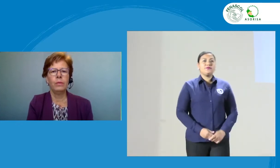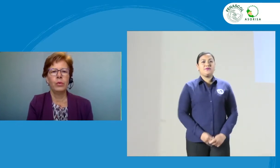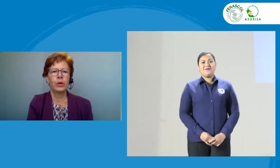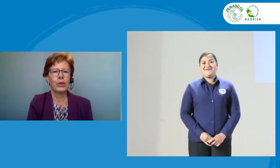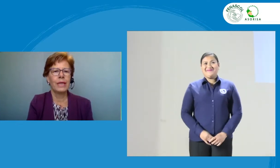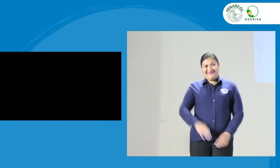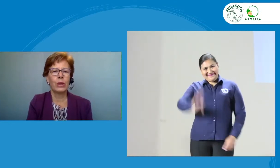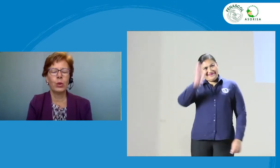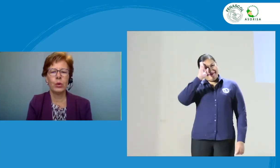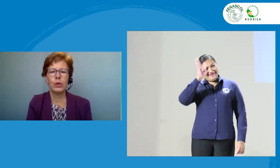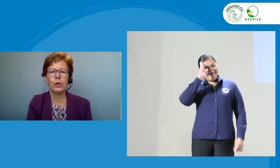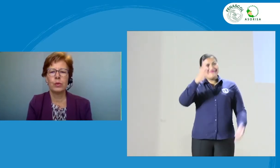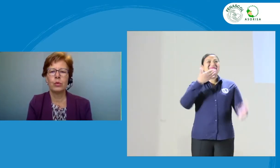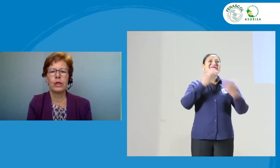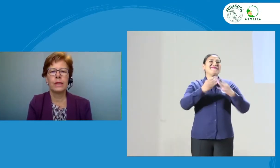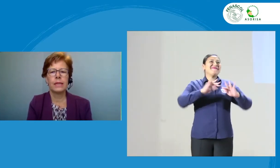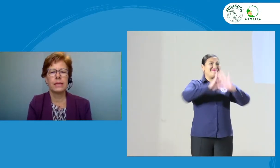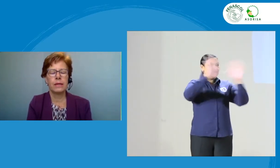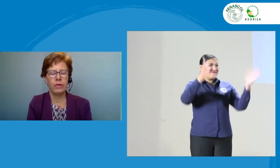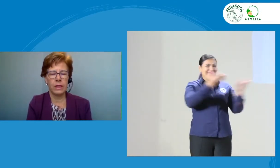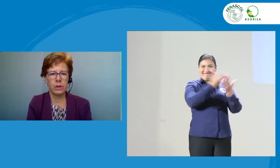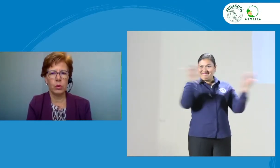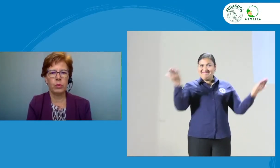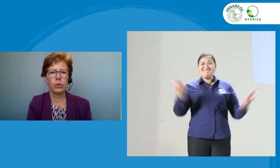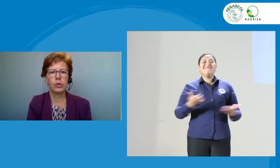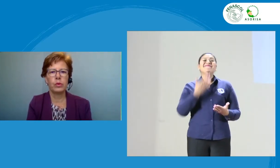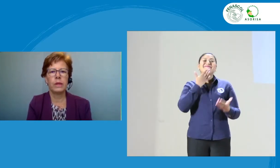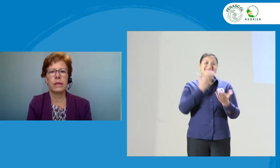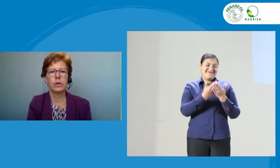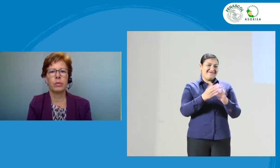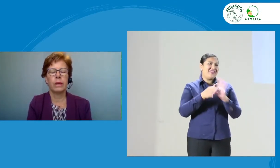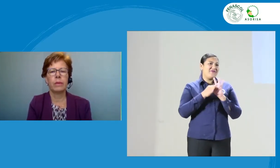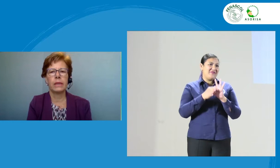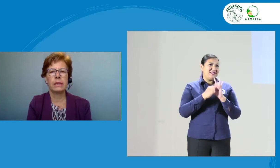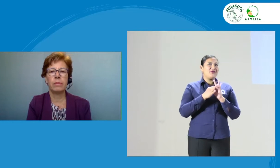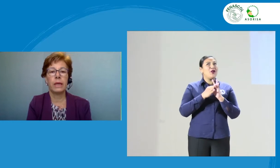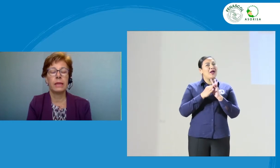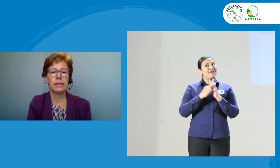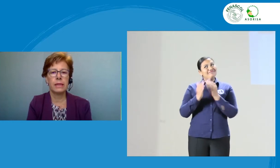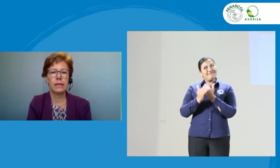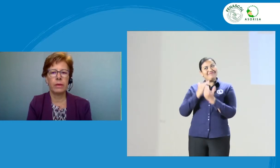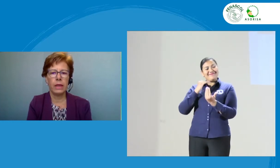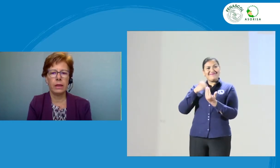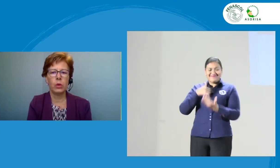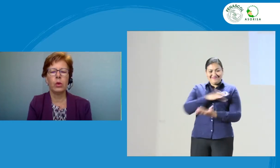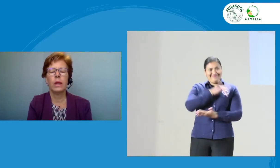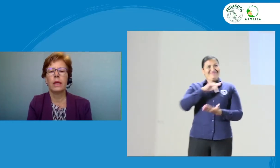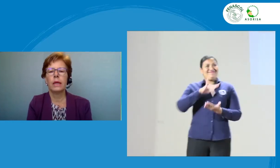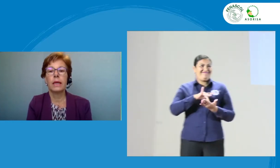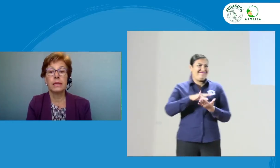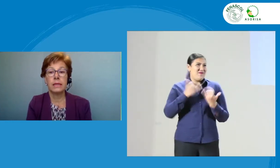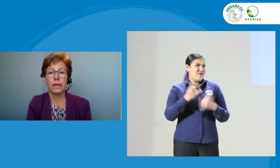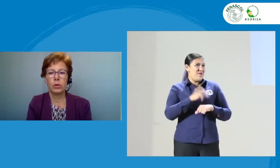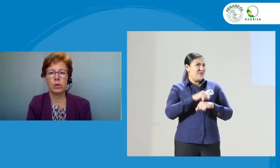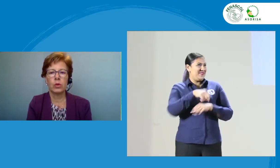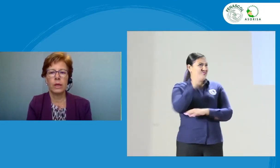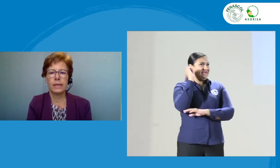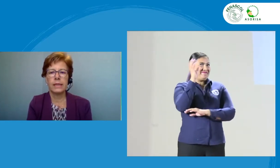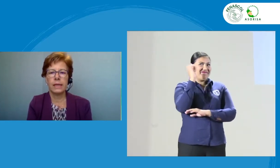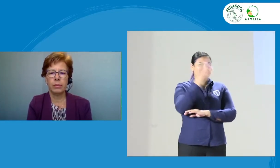Hola, buenos días a todos. Muchas gracias a FENASCOR por su invitación para participar en este evento. Gracias a los